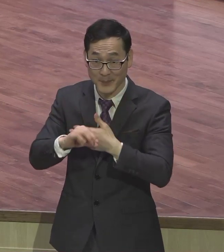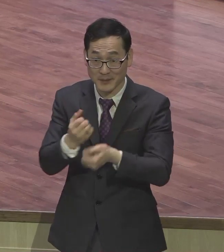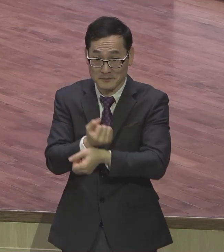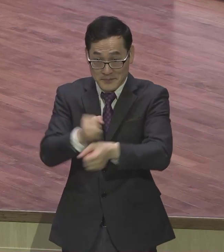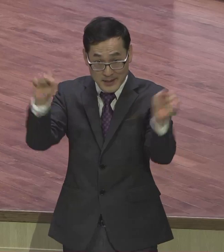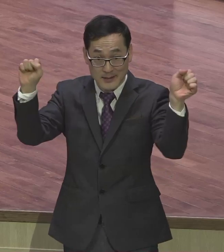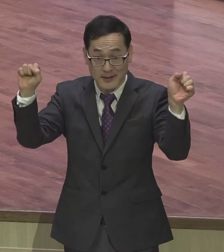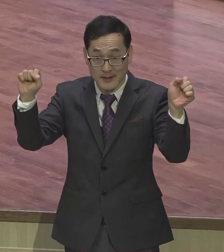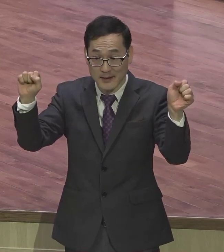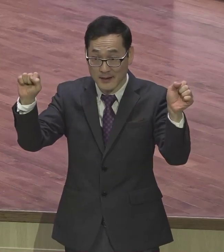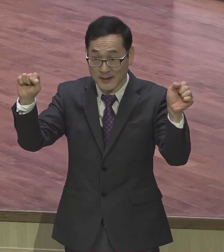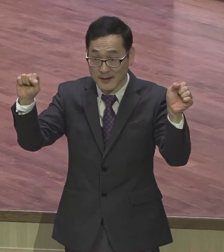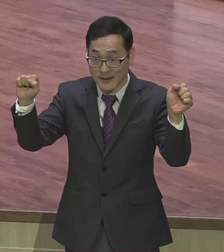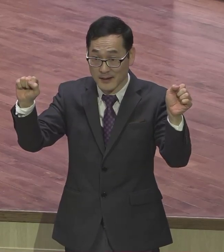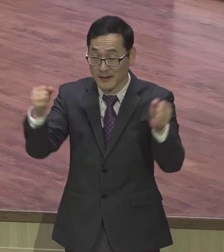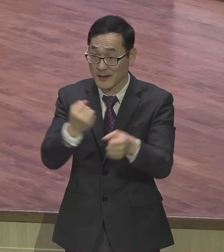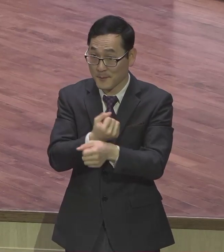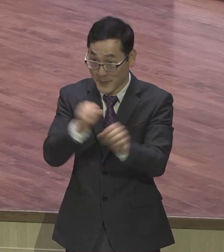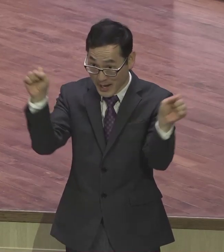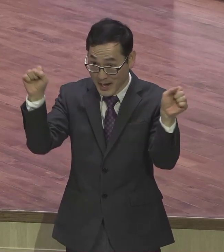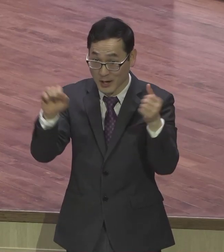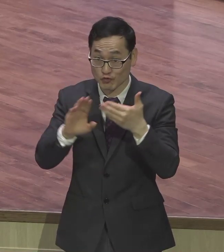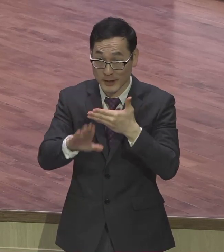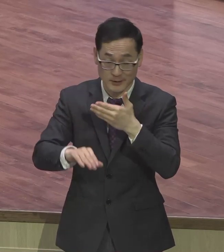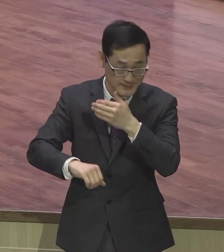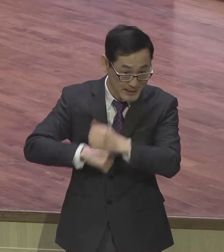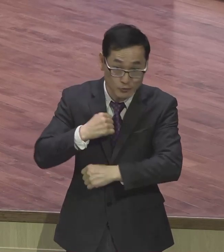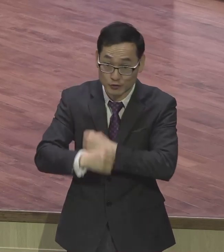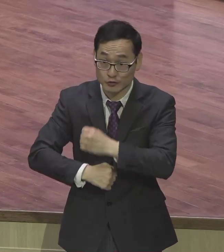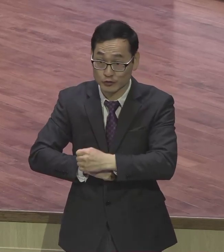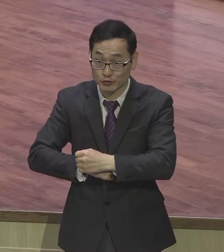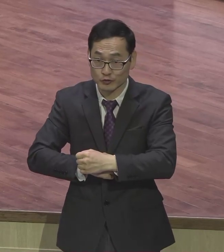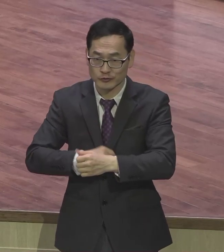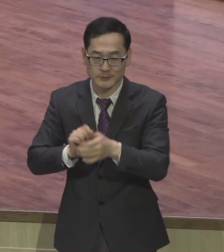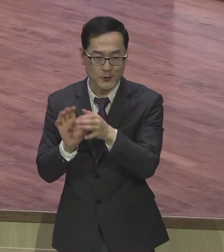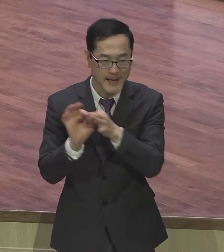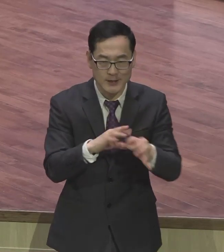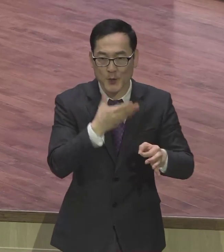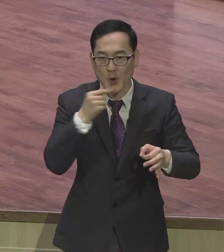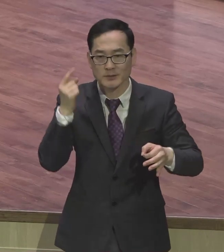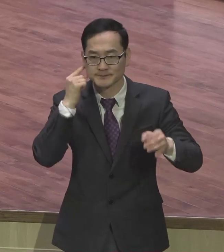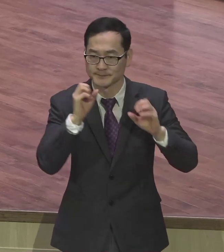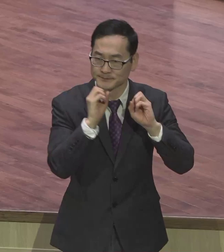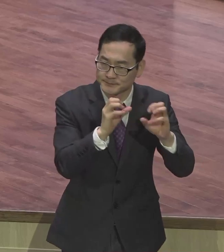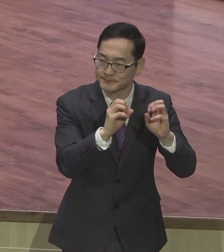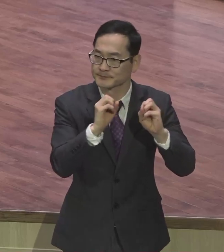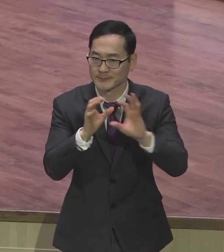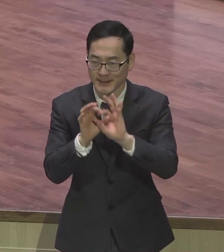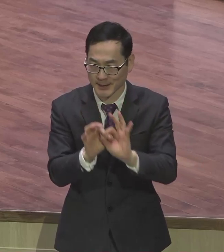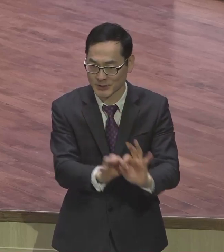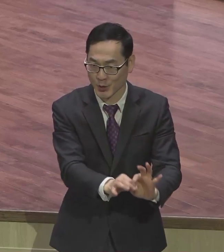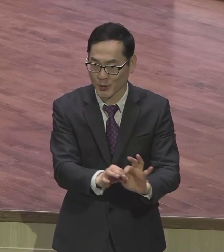석방돼서 석방돼서 자유로운 상태에서 복음을 증가함으로 그리스도를 존경해야 할 것이고